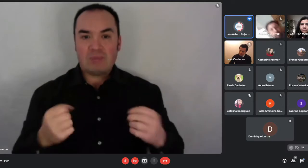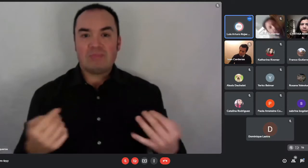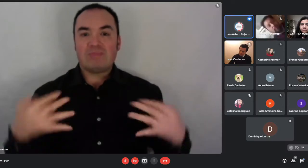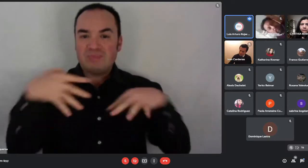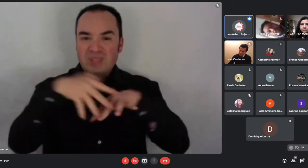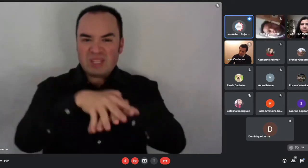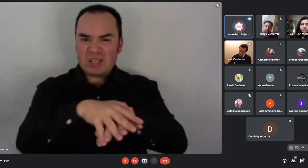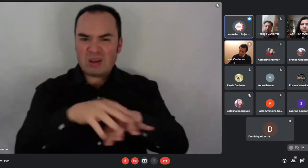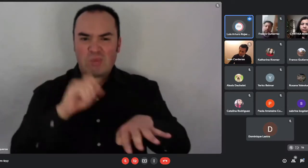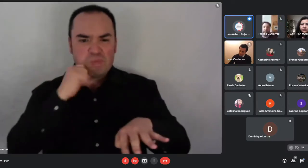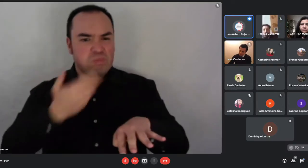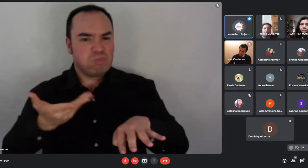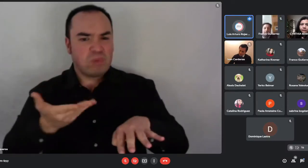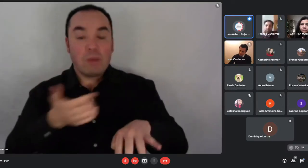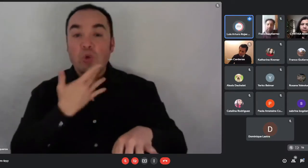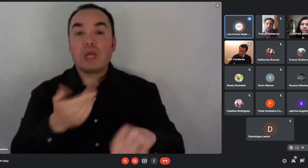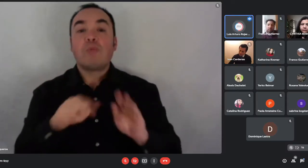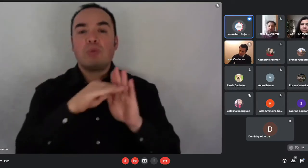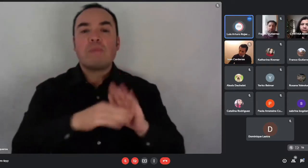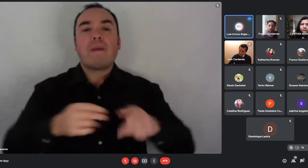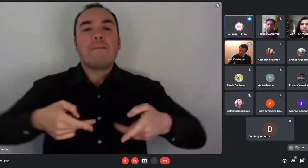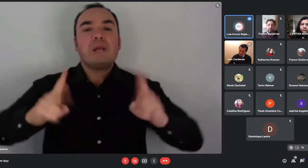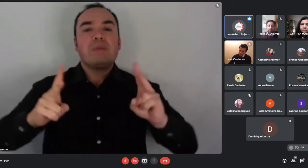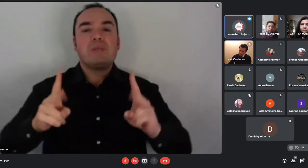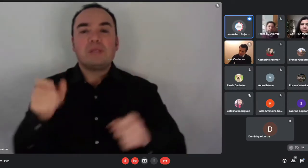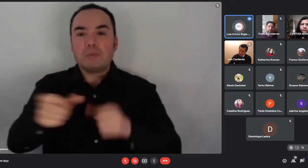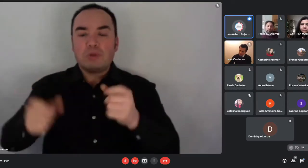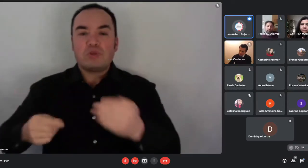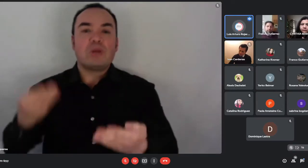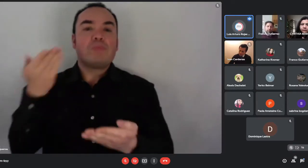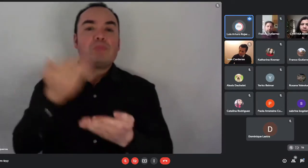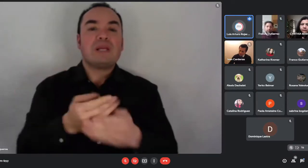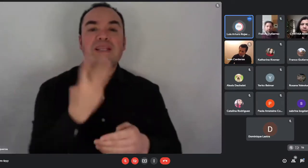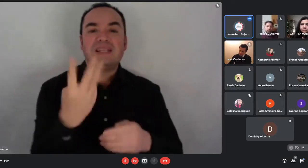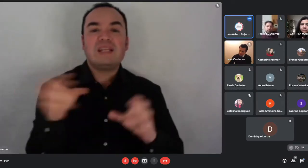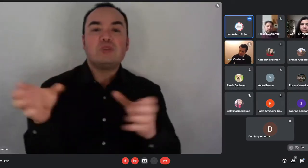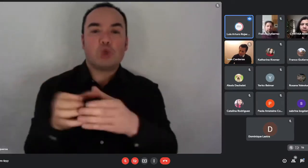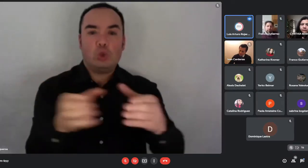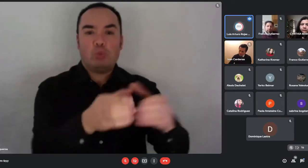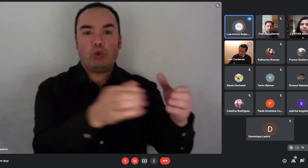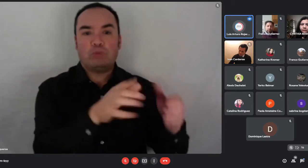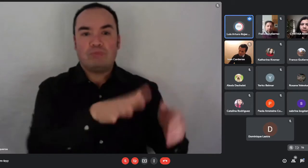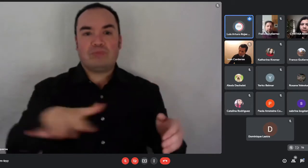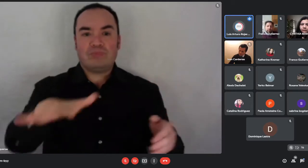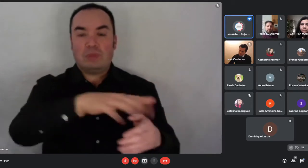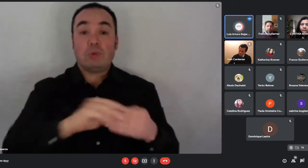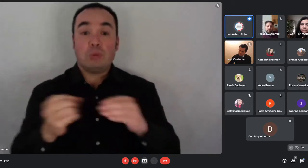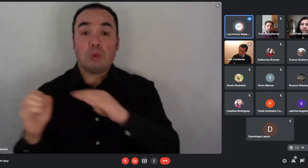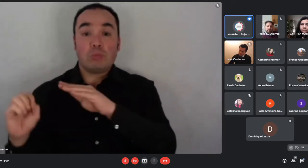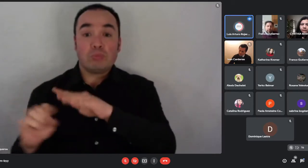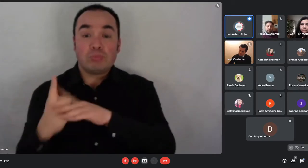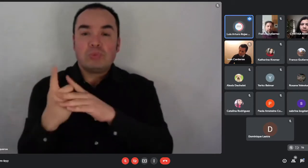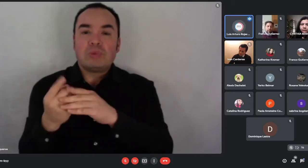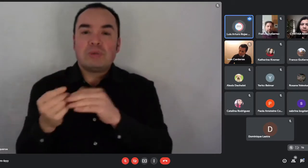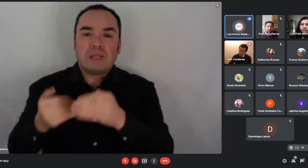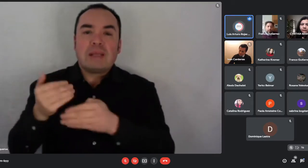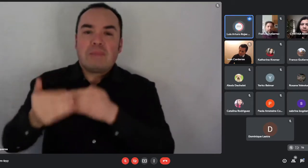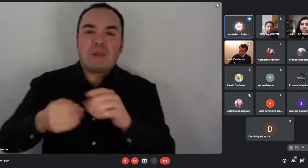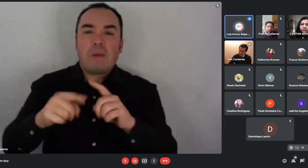de tres segmentos de la población, sector emergente, ya medio emergente y sectores medios. El objetivo